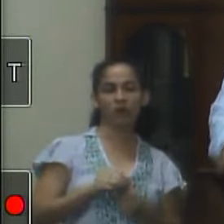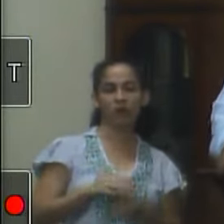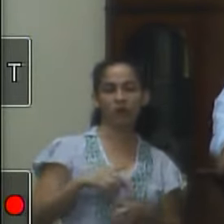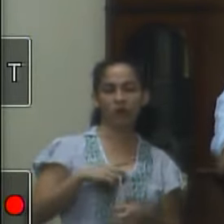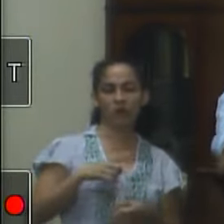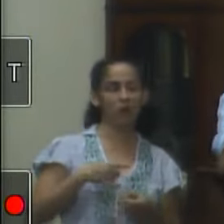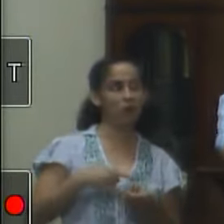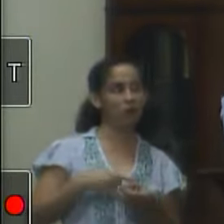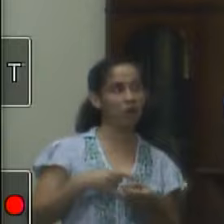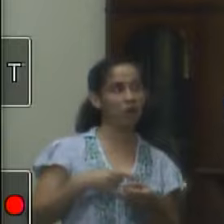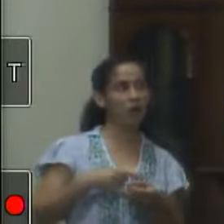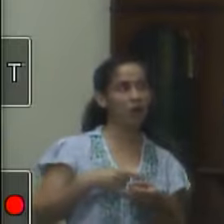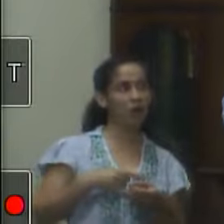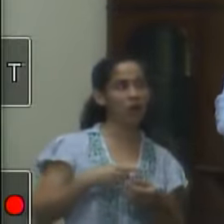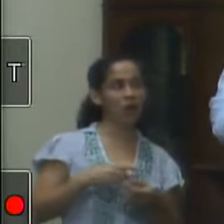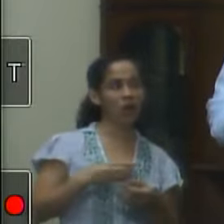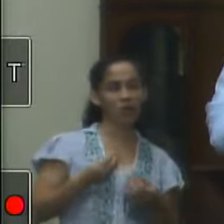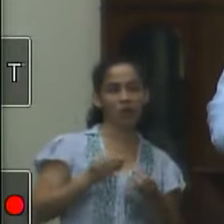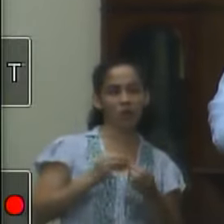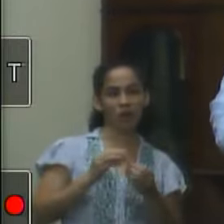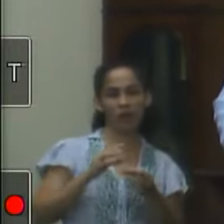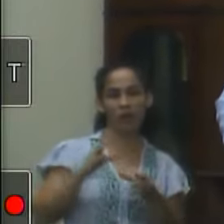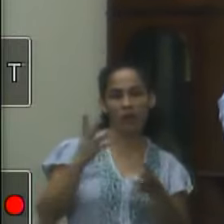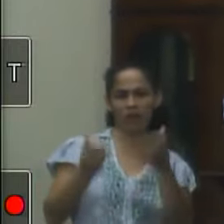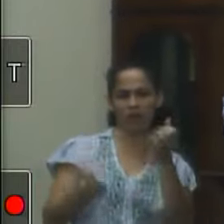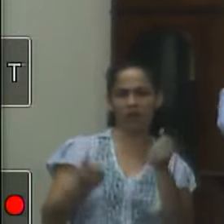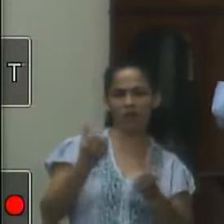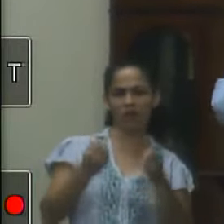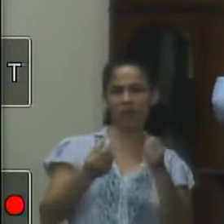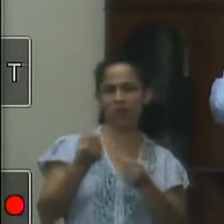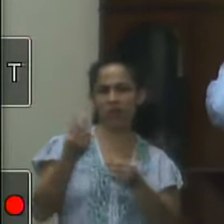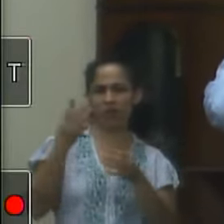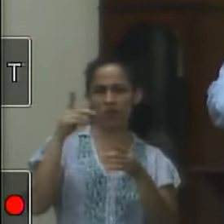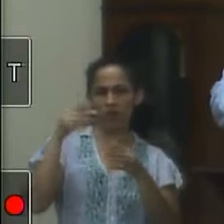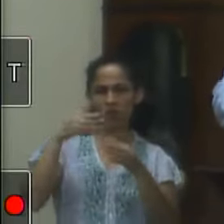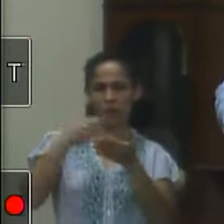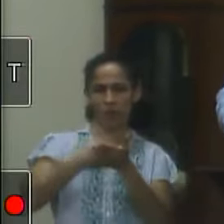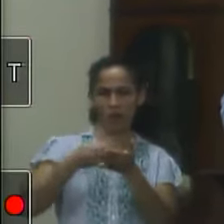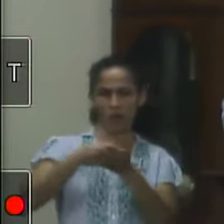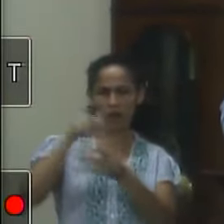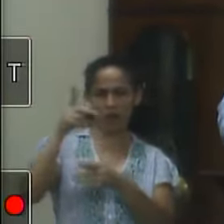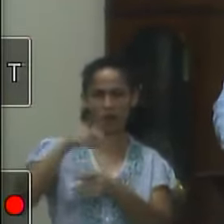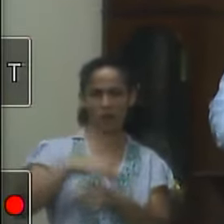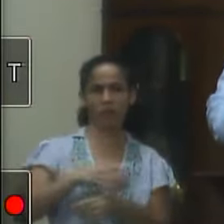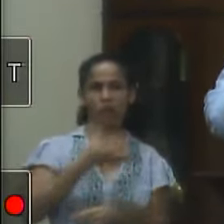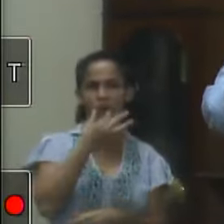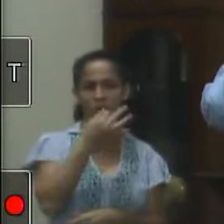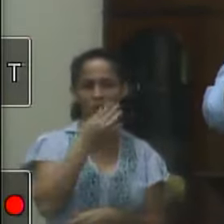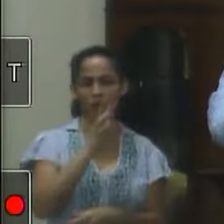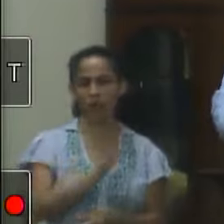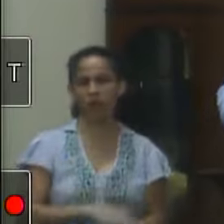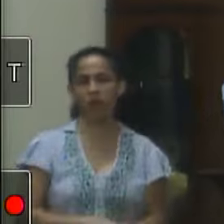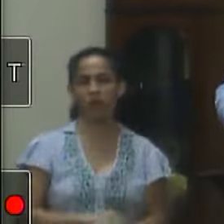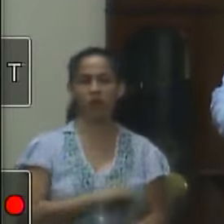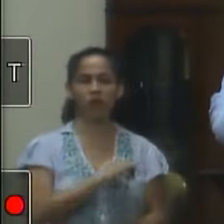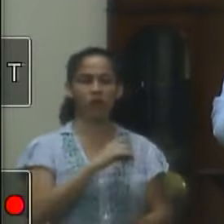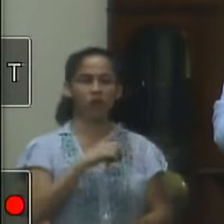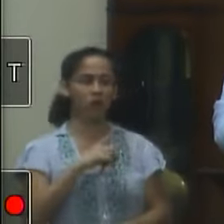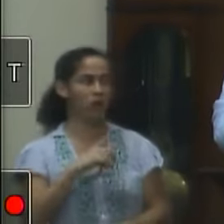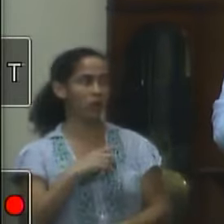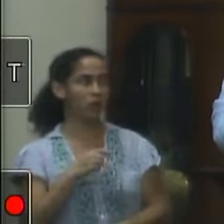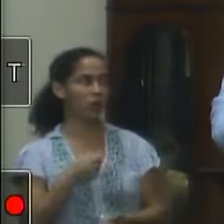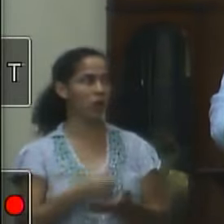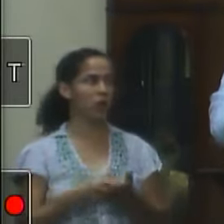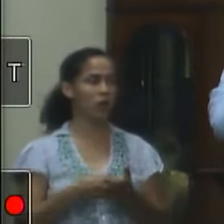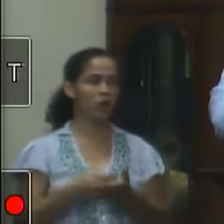identificada para arrecadação de taxa de embarque então a sugestão foi essa que assim como foi feita para a